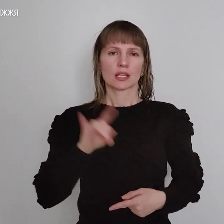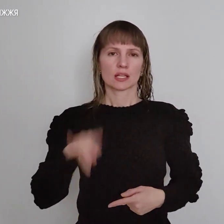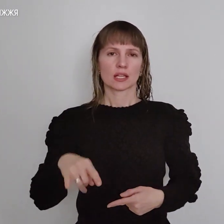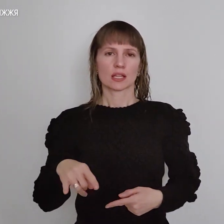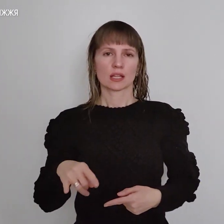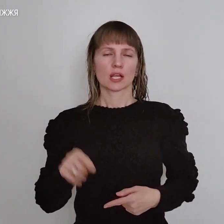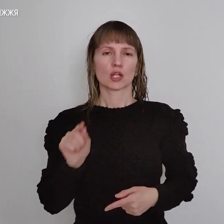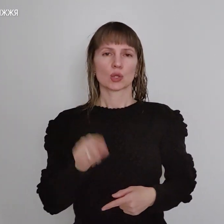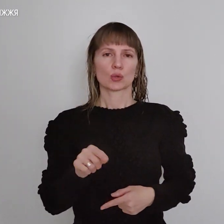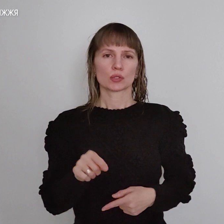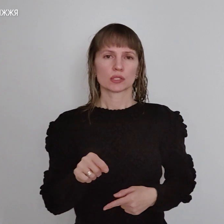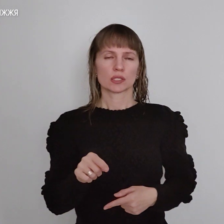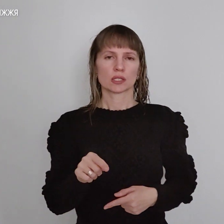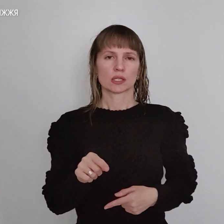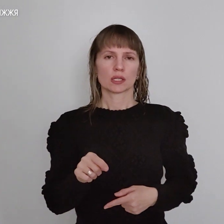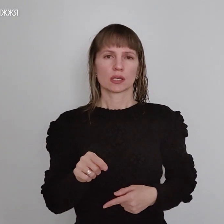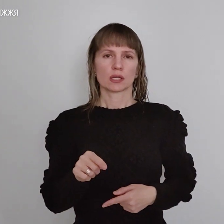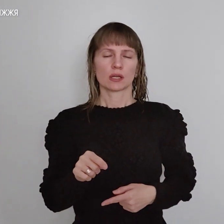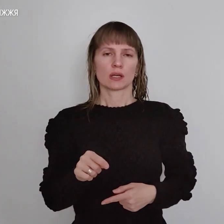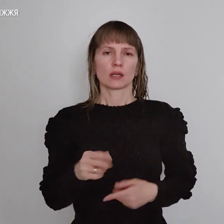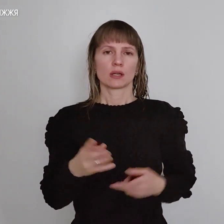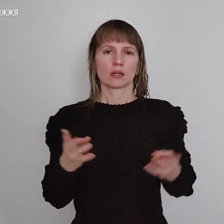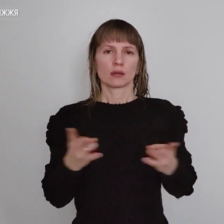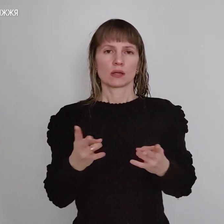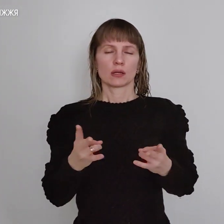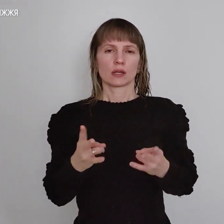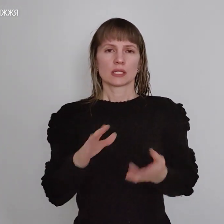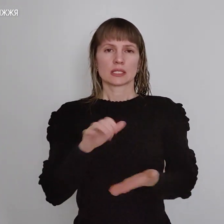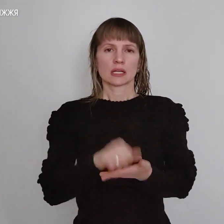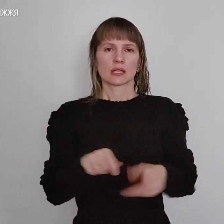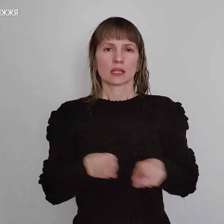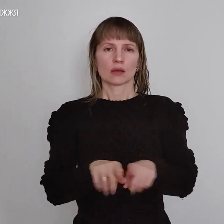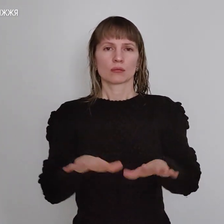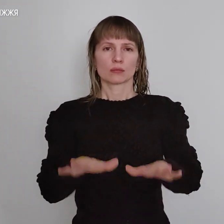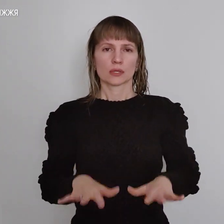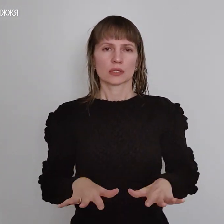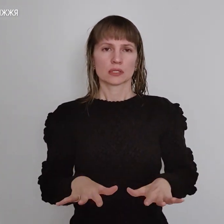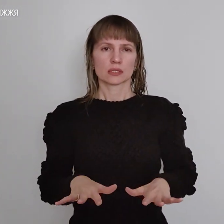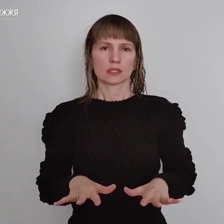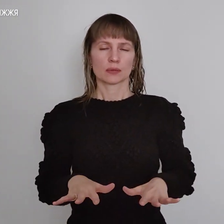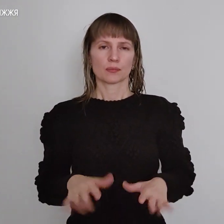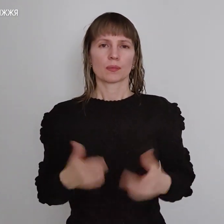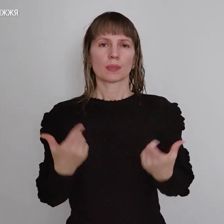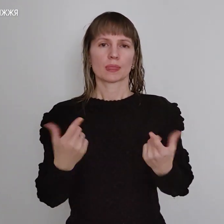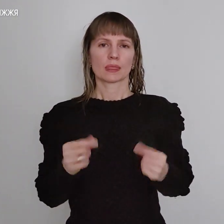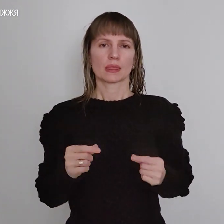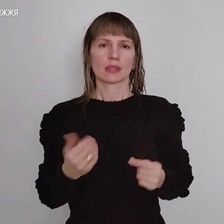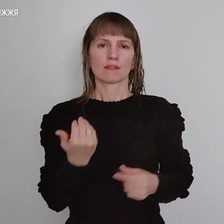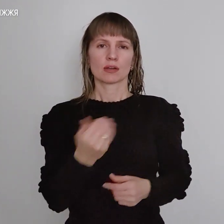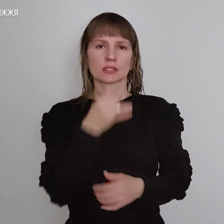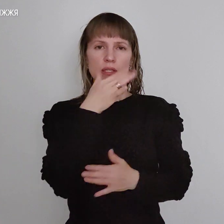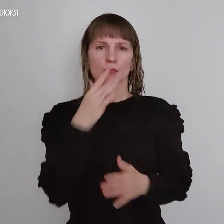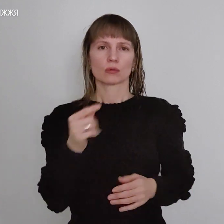тоді бажано зайняти таку позицію, де вас не можете осколкину.